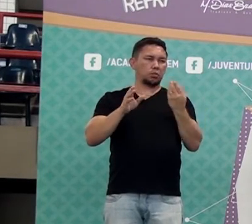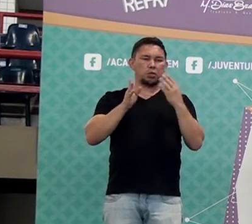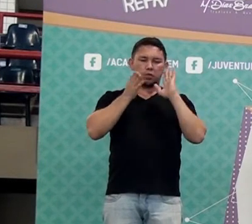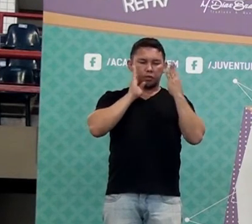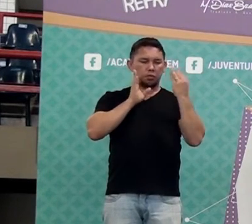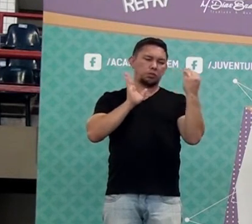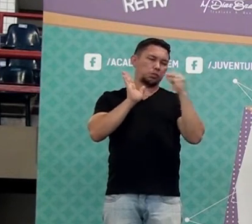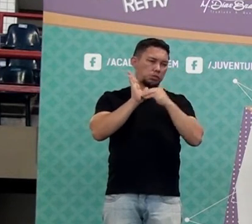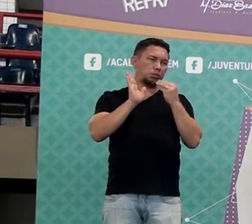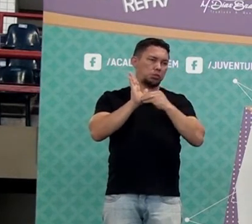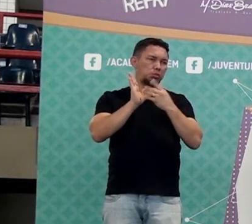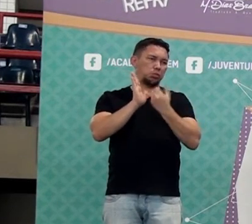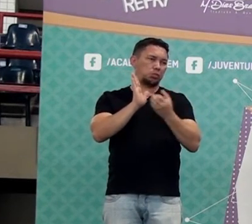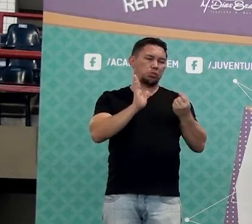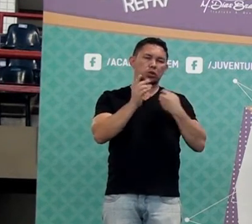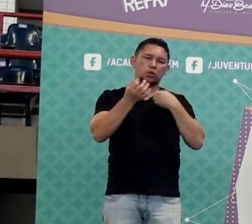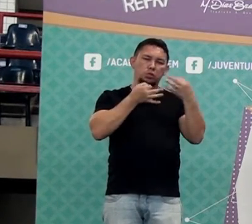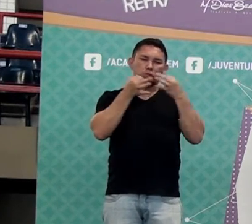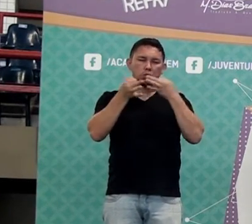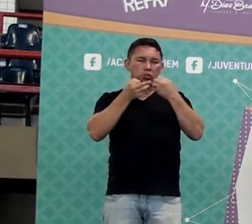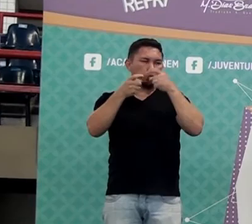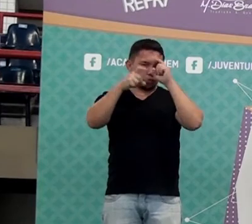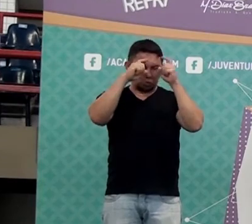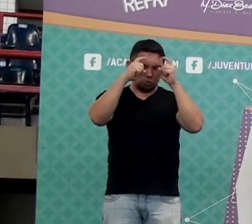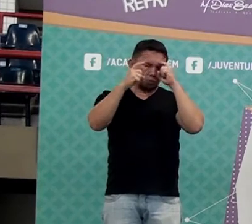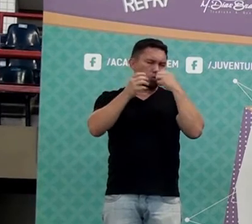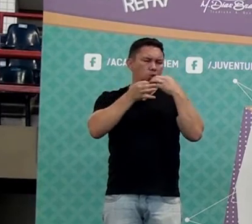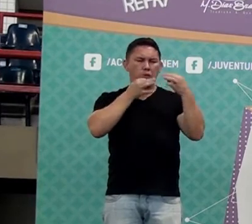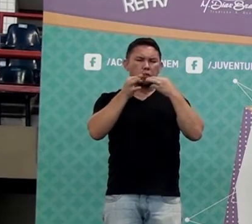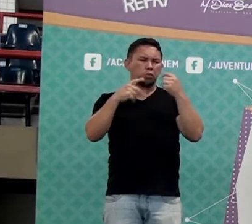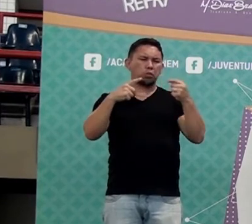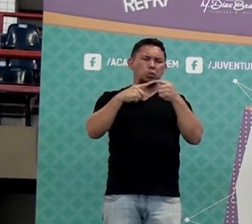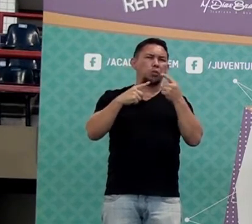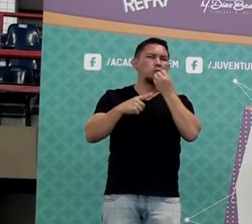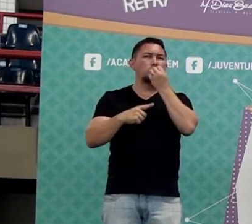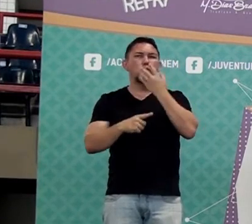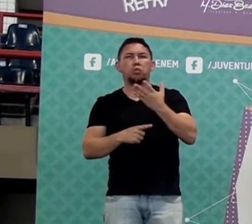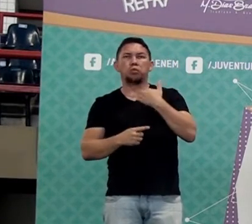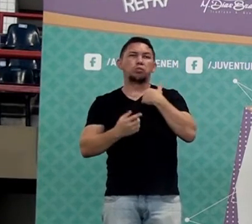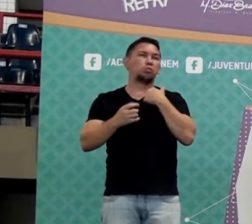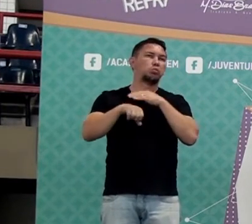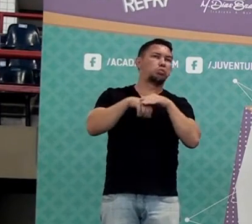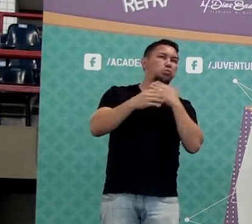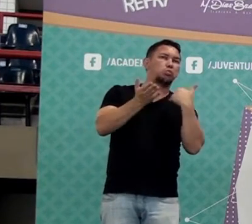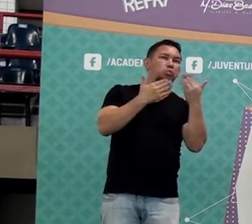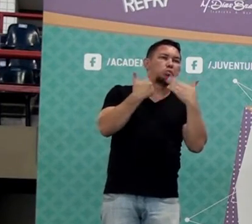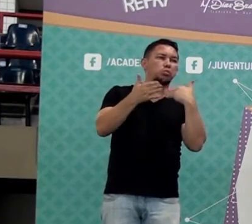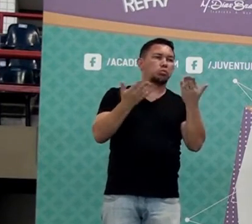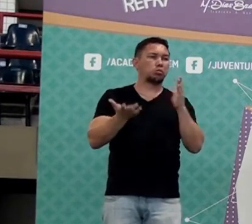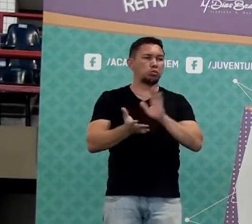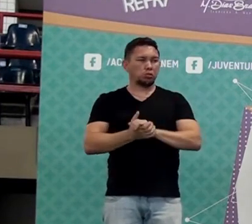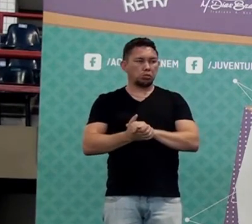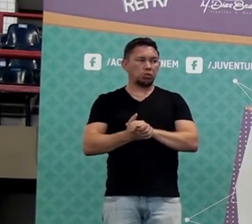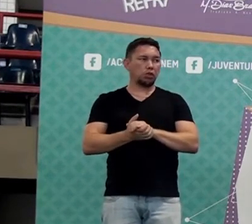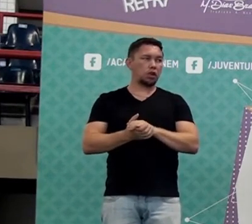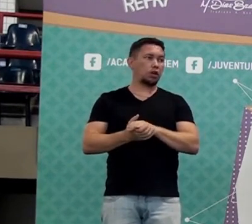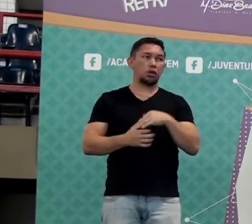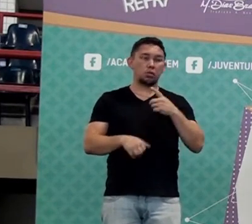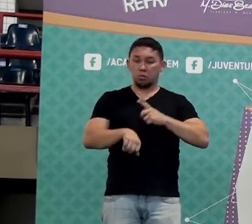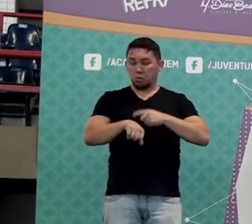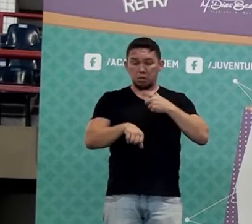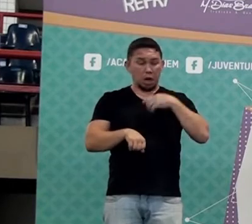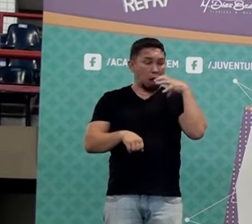vocês e a gente poder trocar algumas ideias, né? Algumas sugestões que vocês iam mandar, queiram falar comigo, eu não consigo atender sempre de